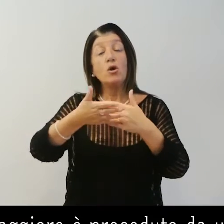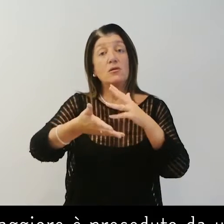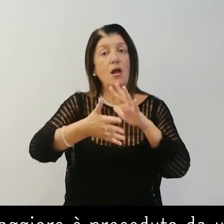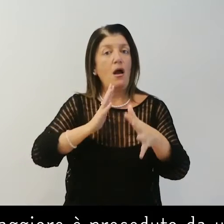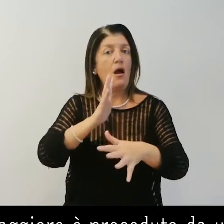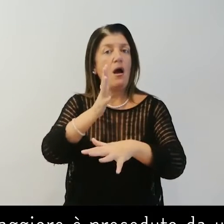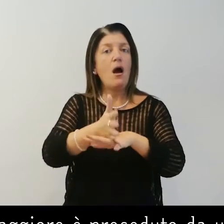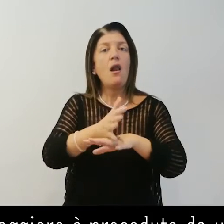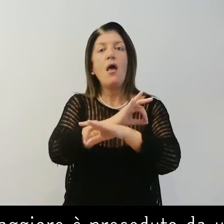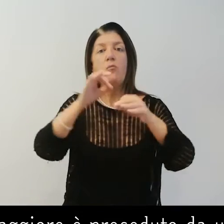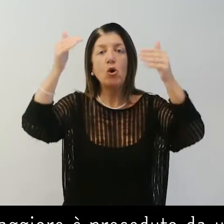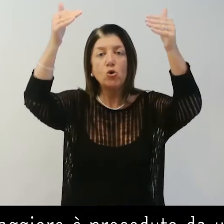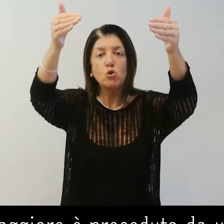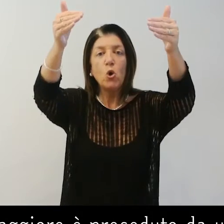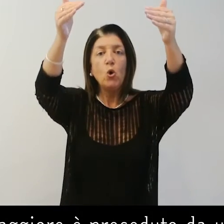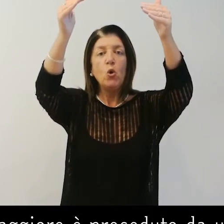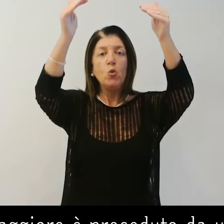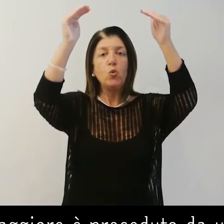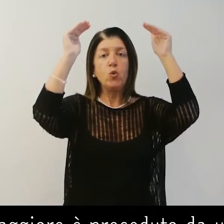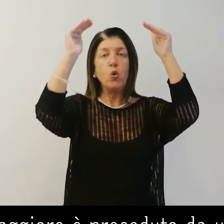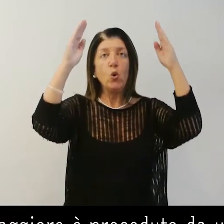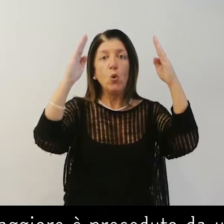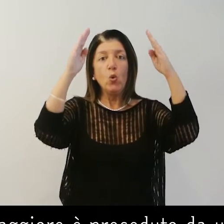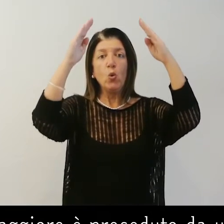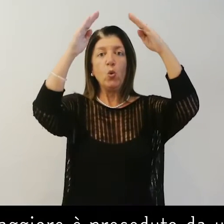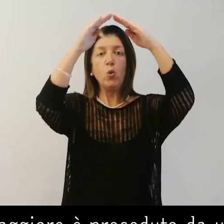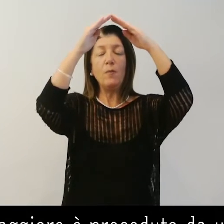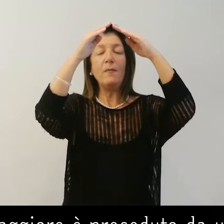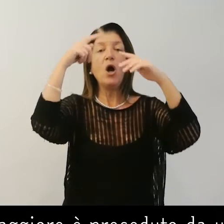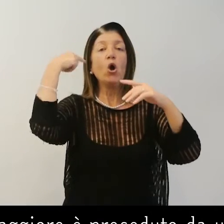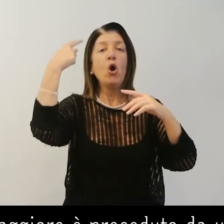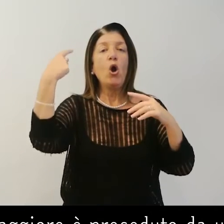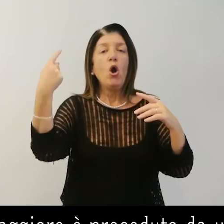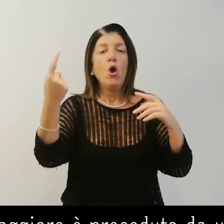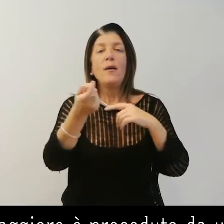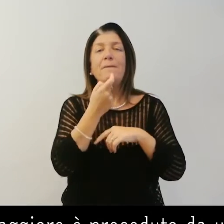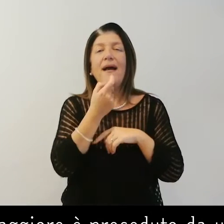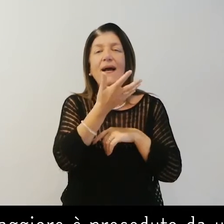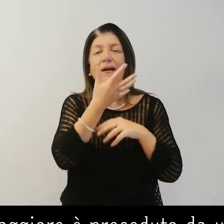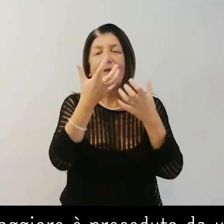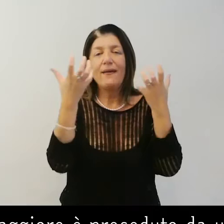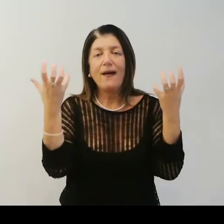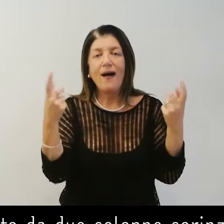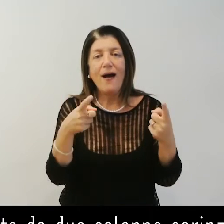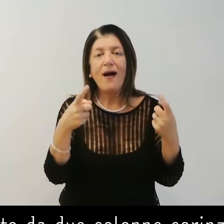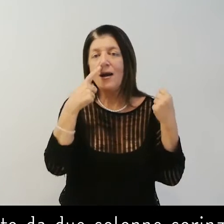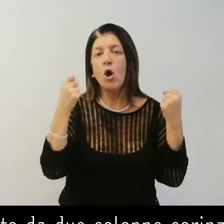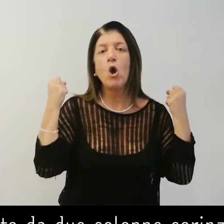Il portale maggiore è preceduto da un protiro a cuspide in pieca chiara sorretto